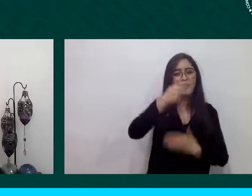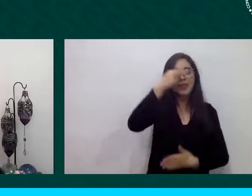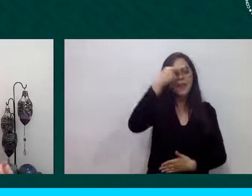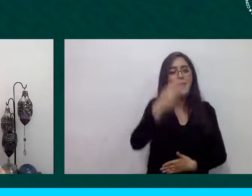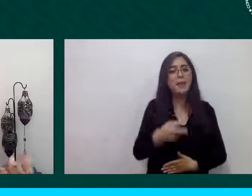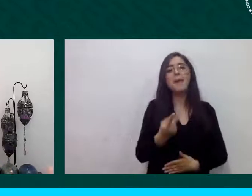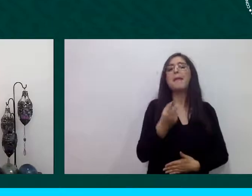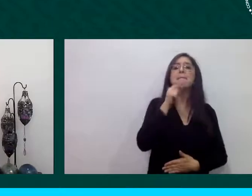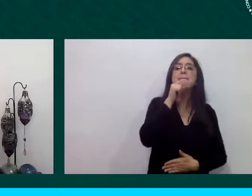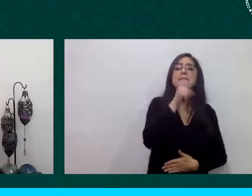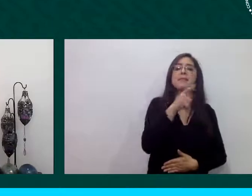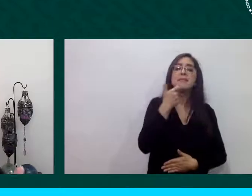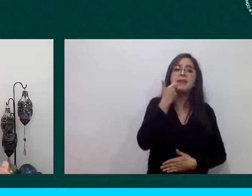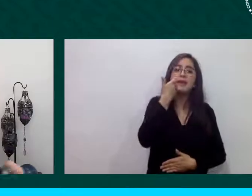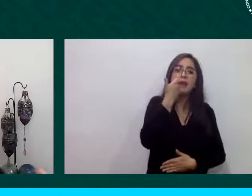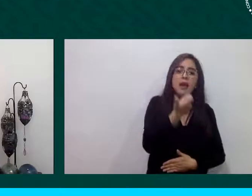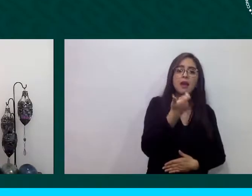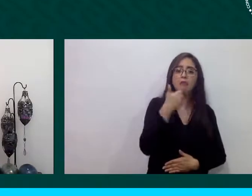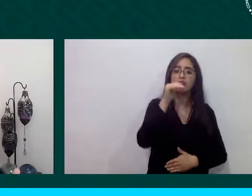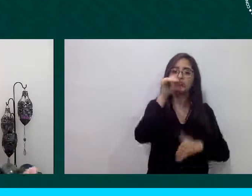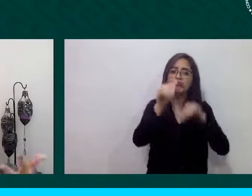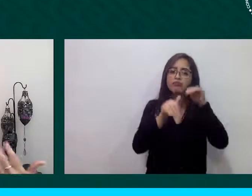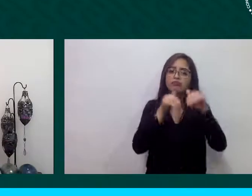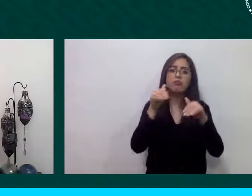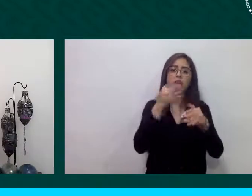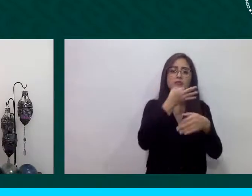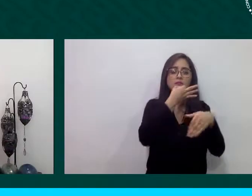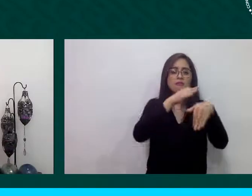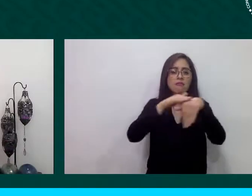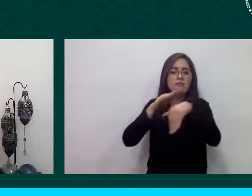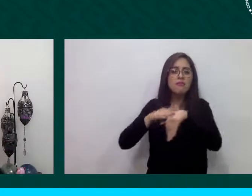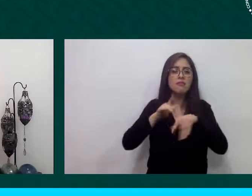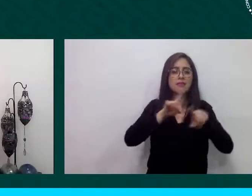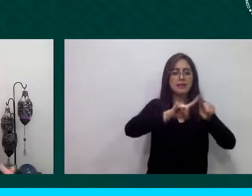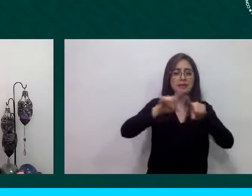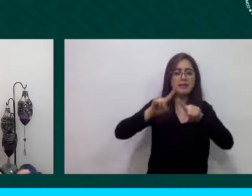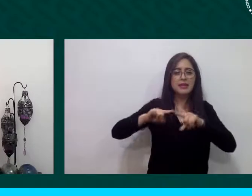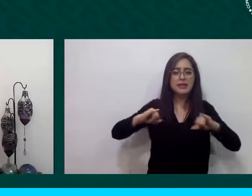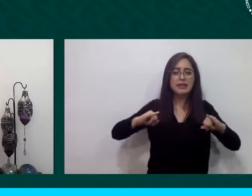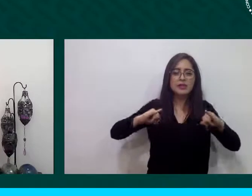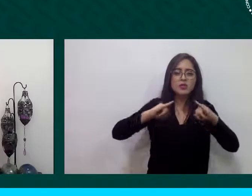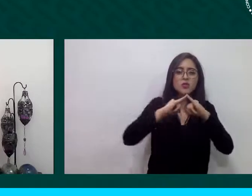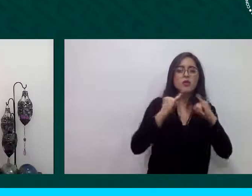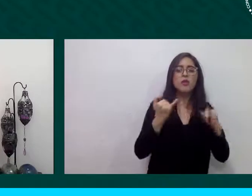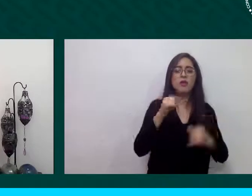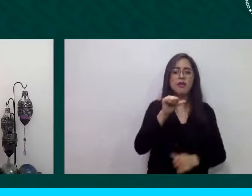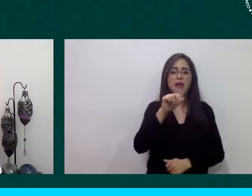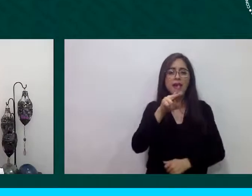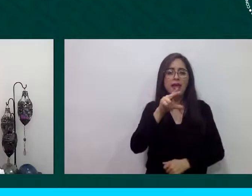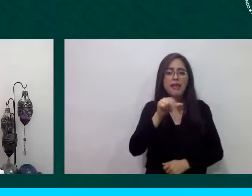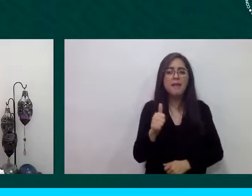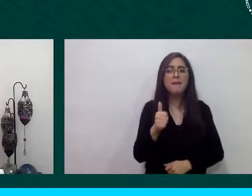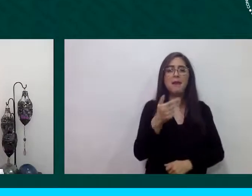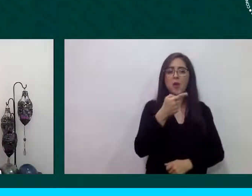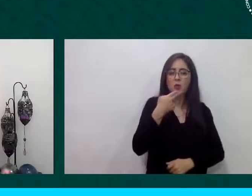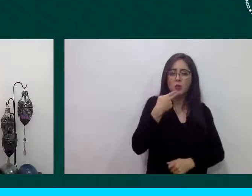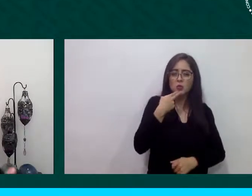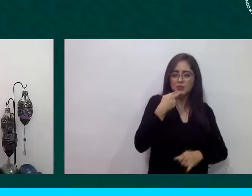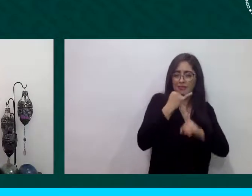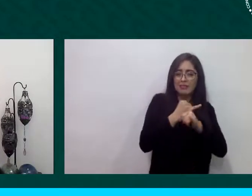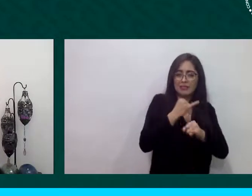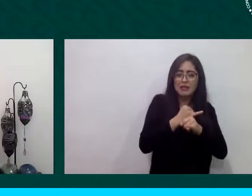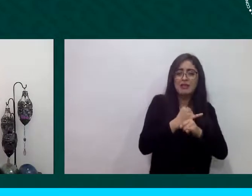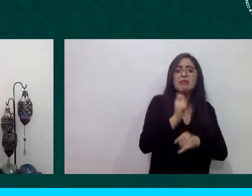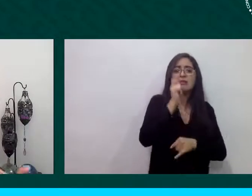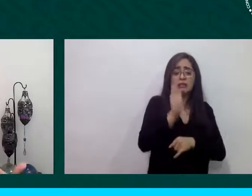informar a instituciones a academia a la distancia mencionando que la migración este tema migratorio no